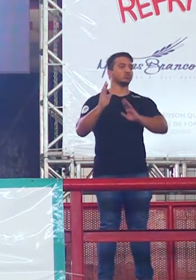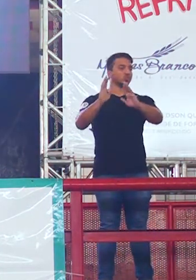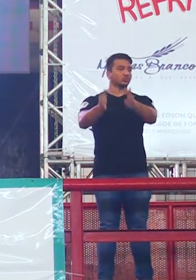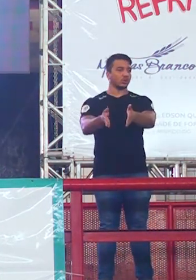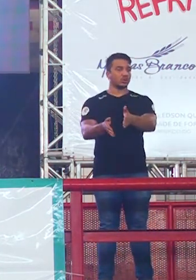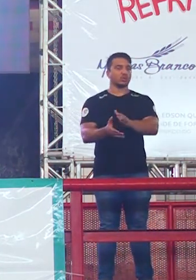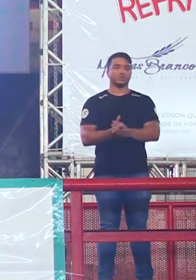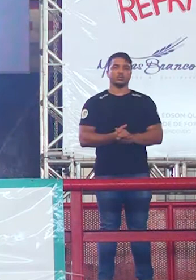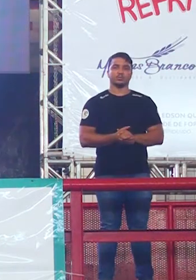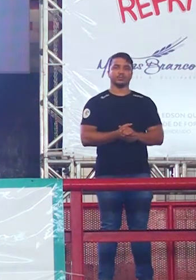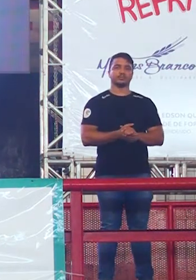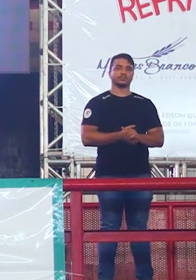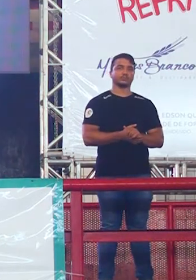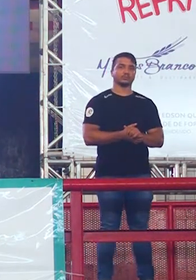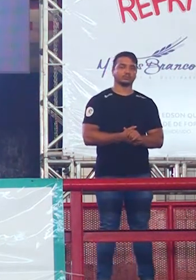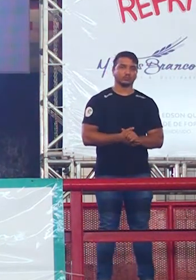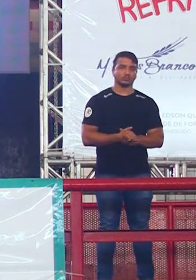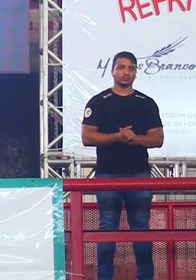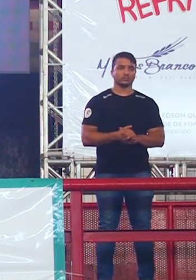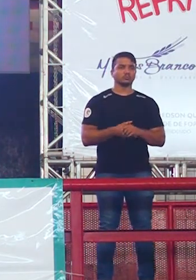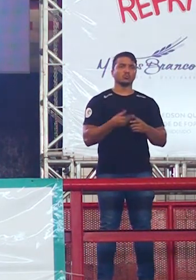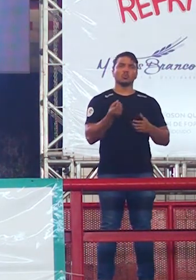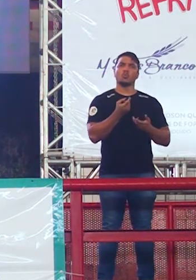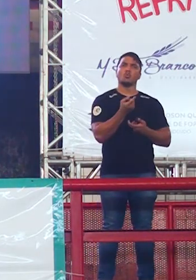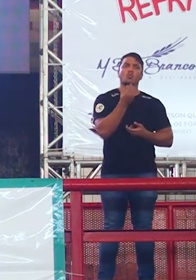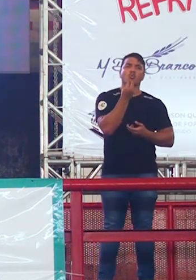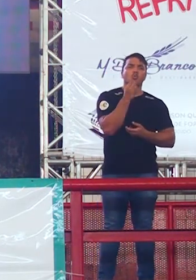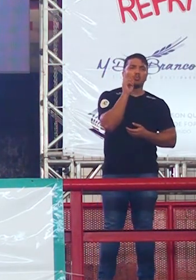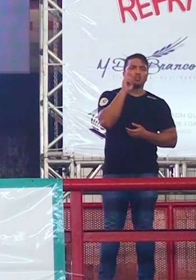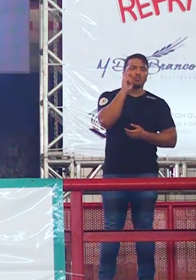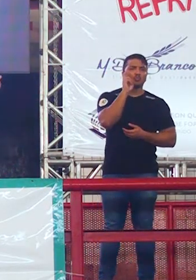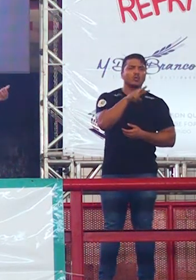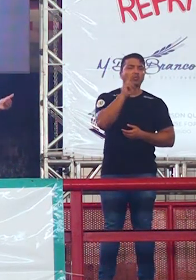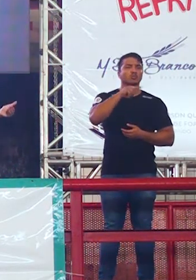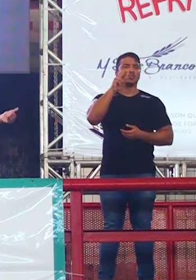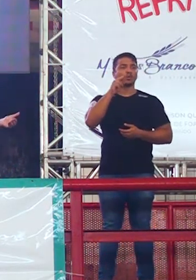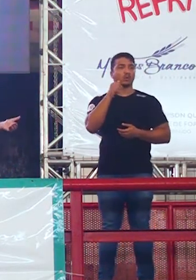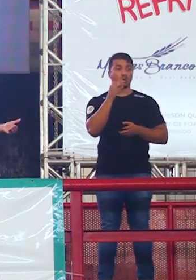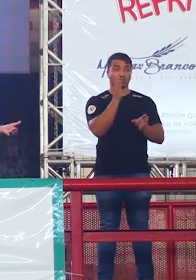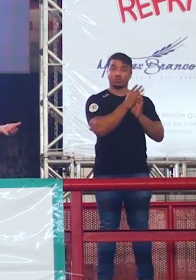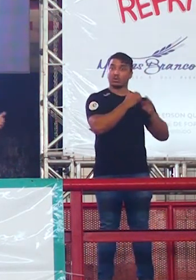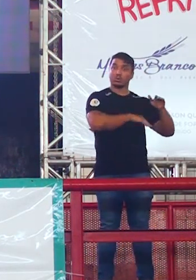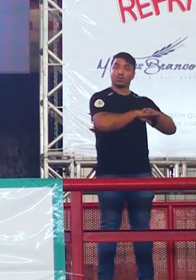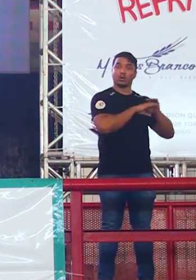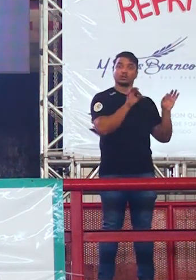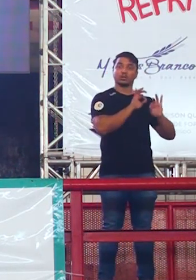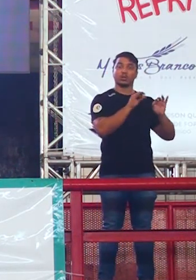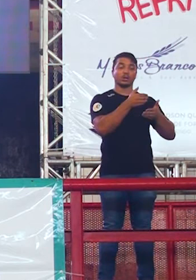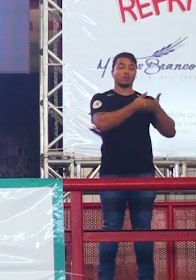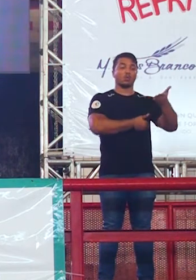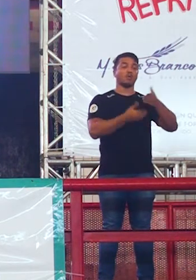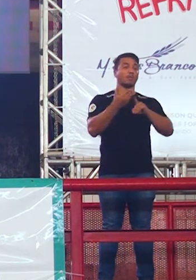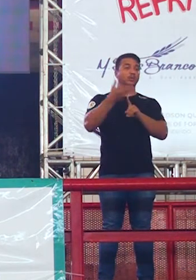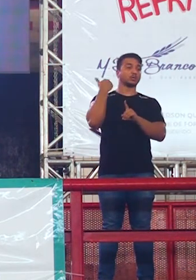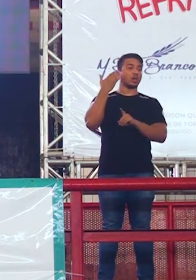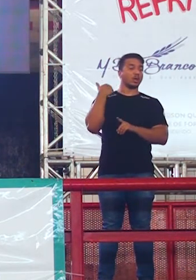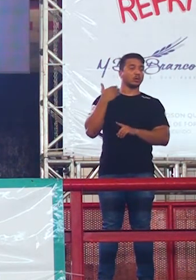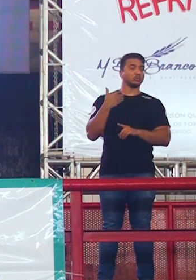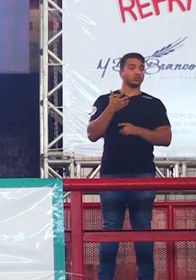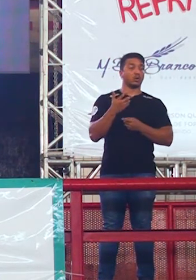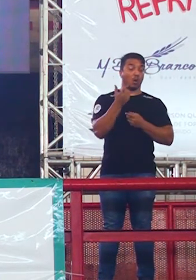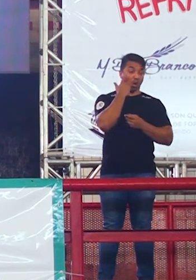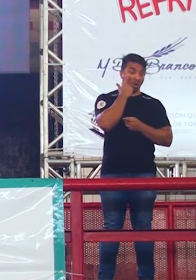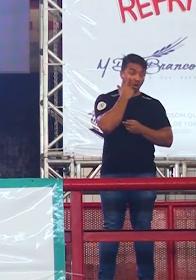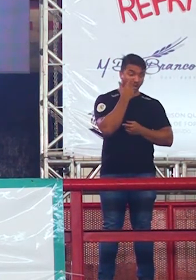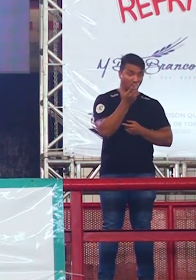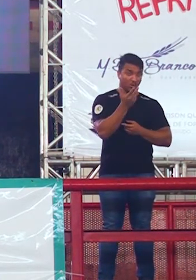caiu a diversidade cultural, não é nem. E como é que eu não vi? Porque você não está guardando as provas passadas. E adivinha